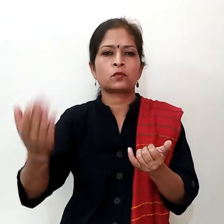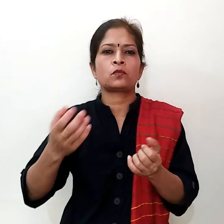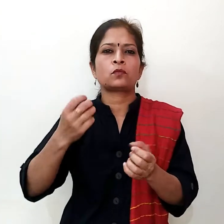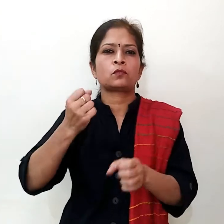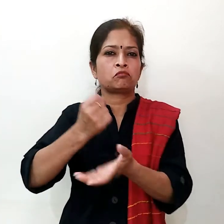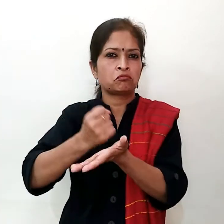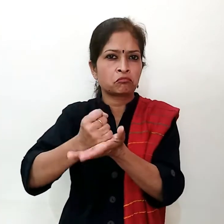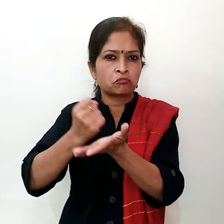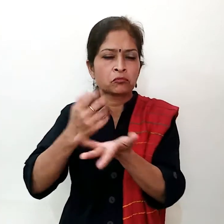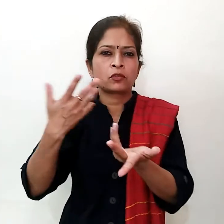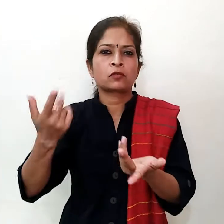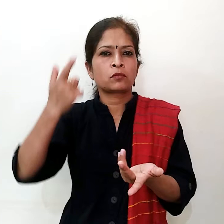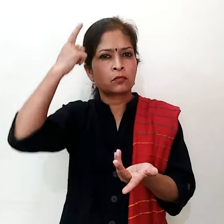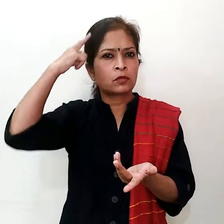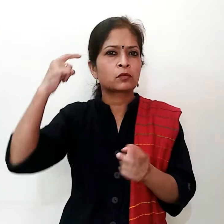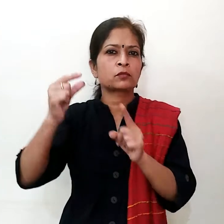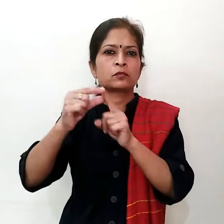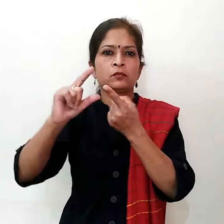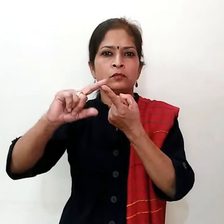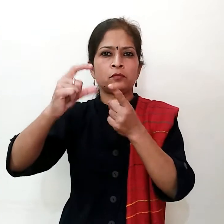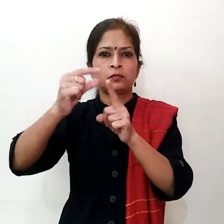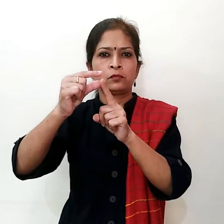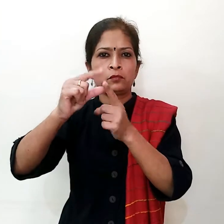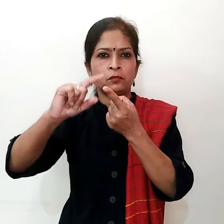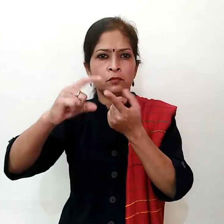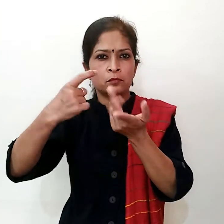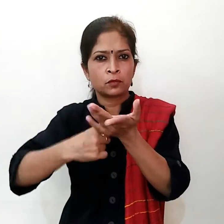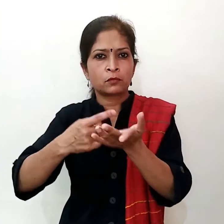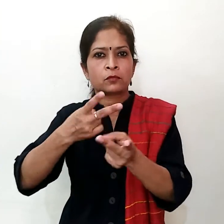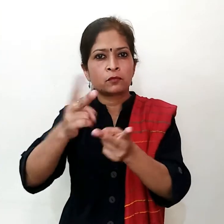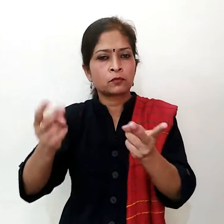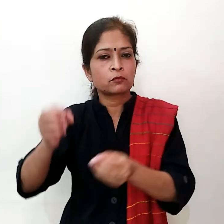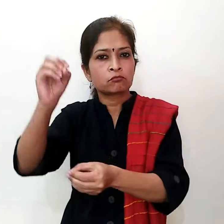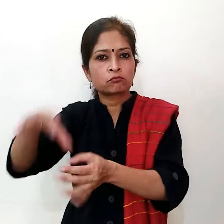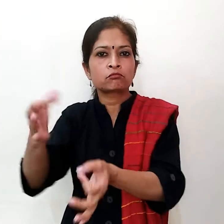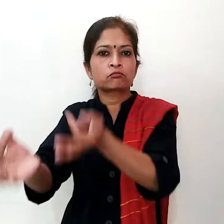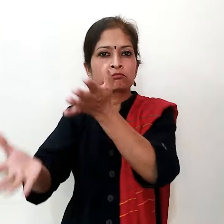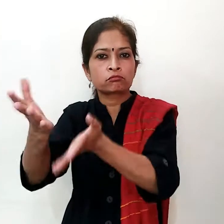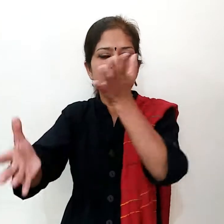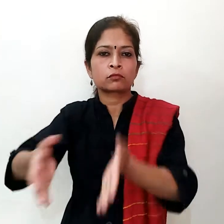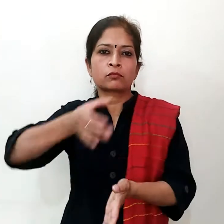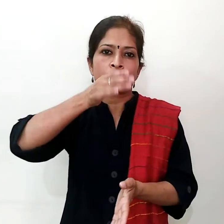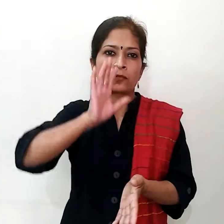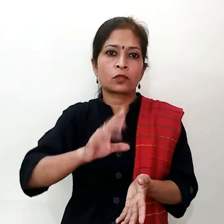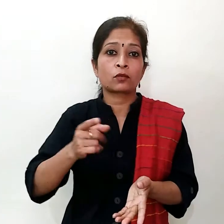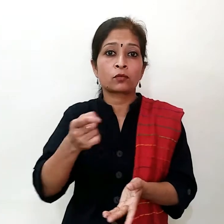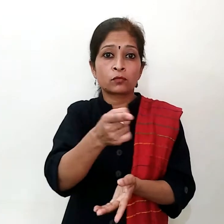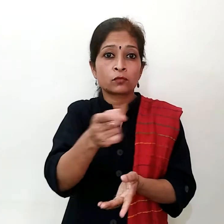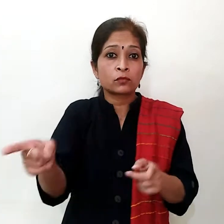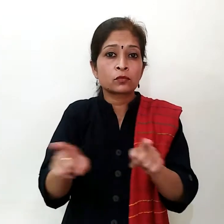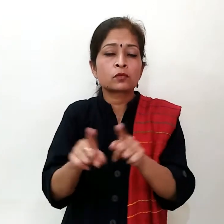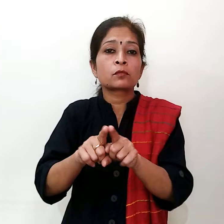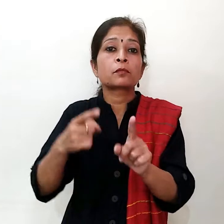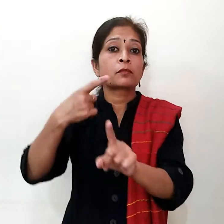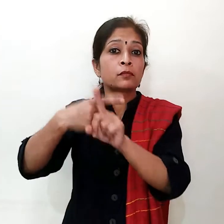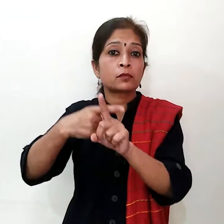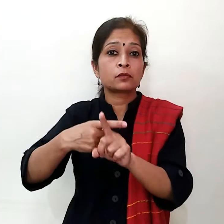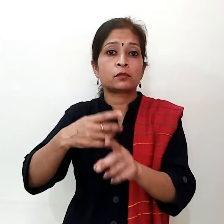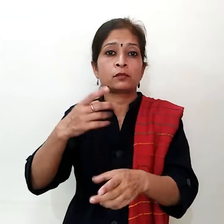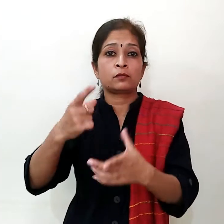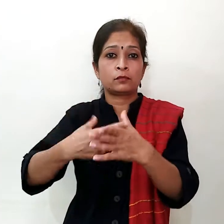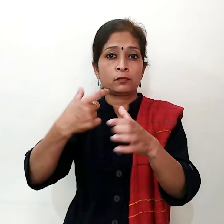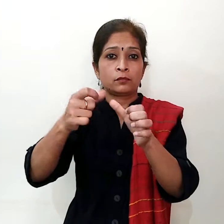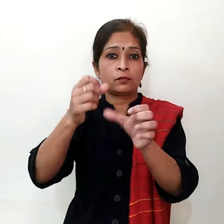साईक्स के लिए अधर्भ पा इसन्माई कर सकते हैं काड़ा मेर्ट